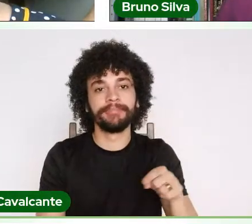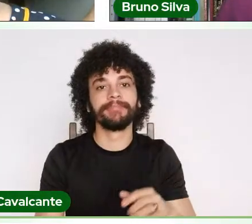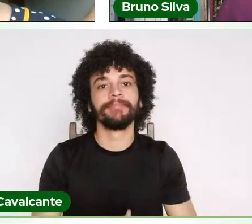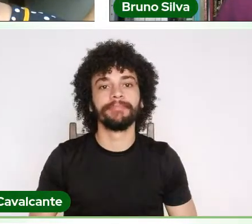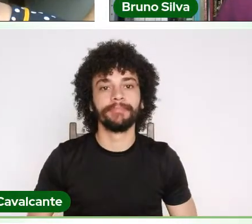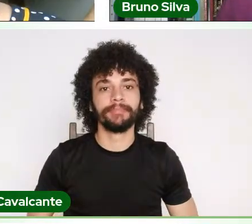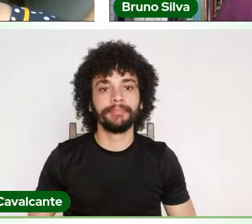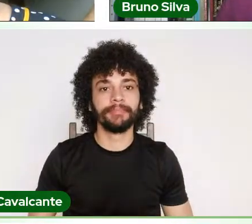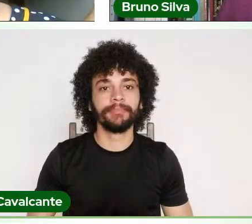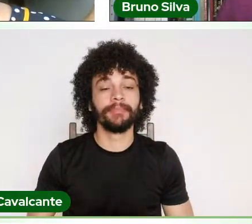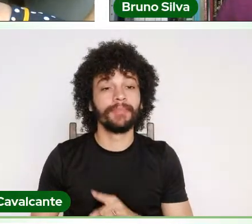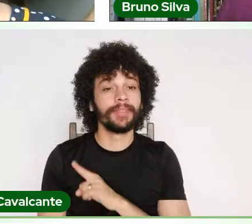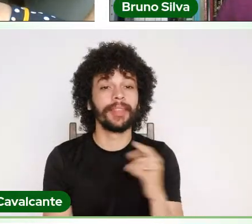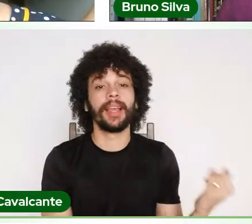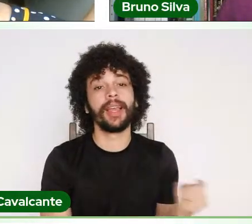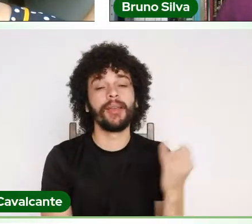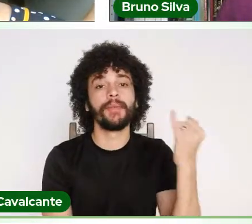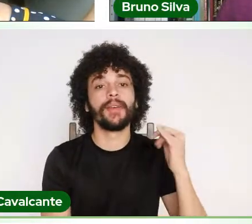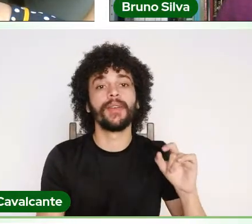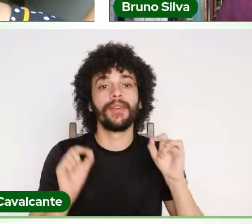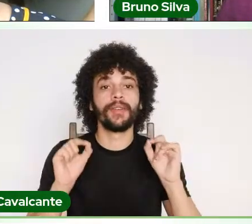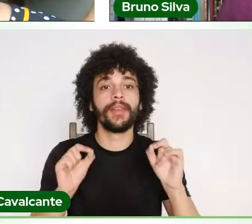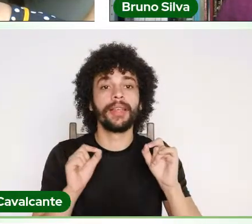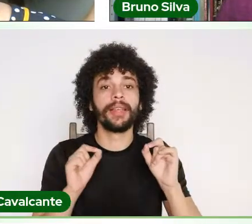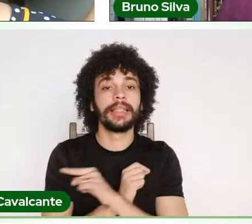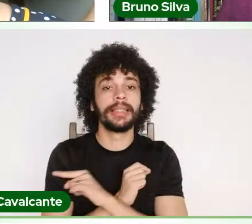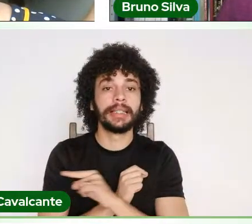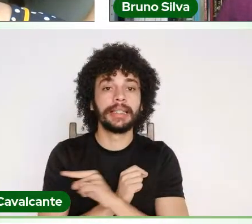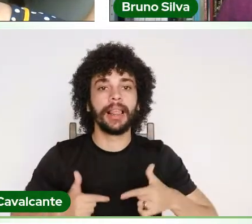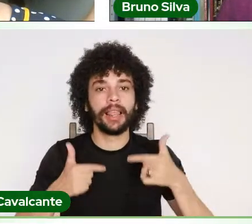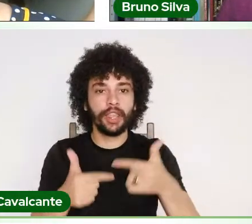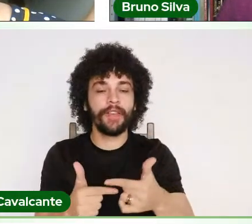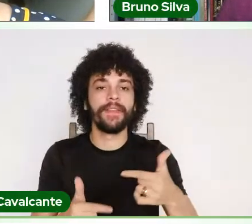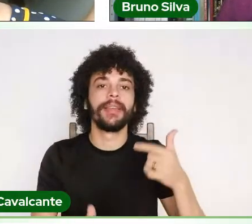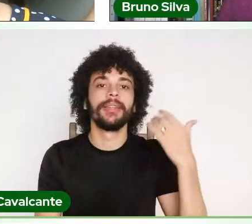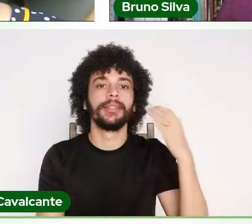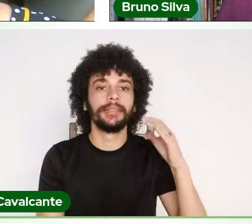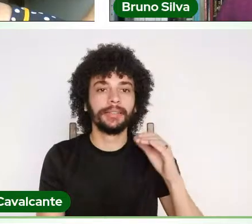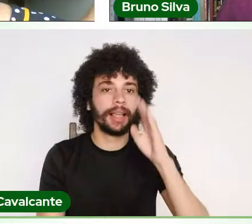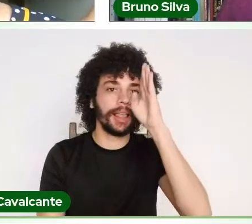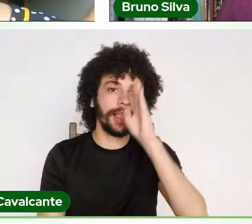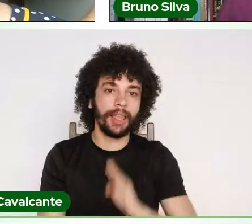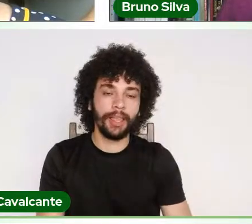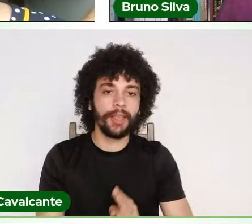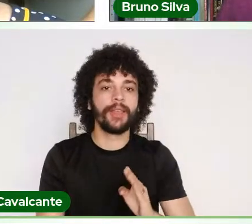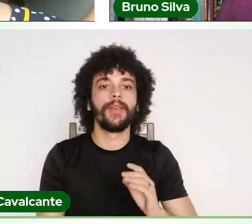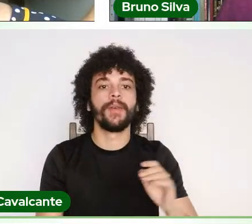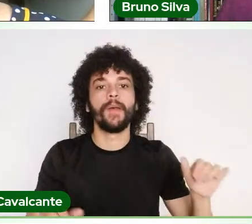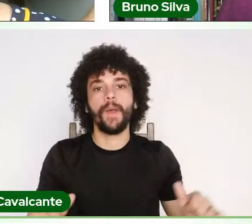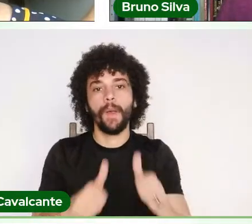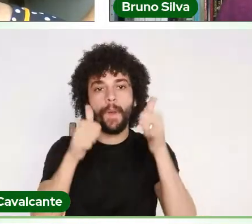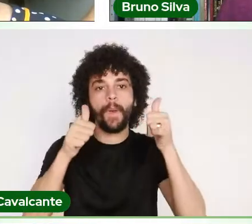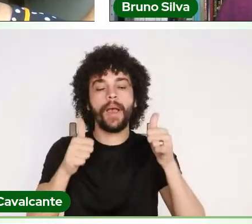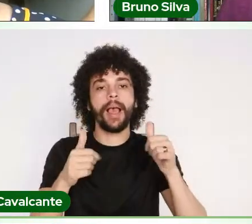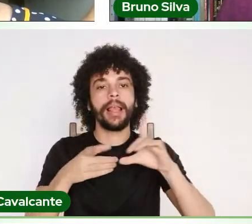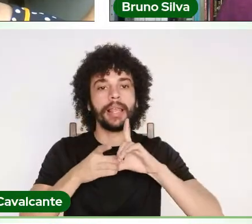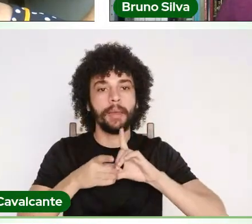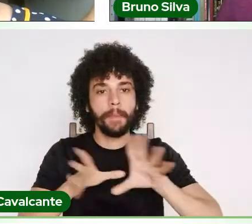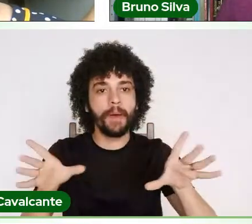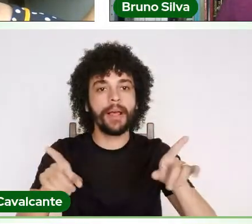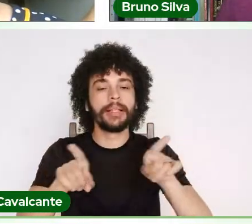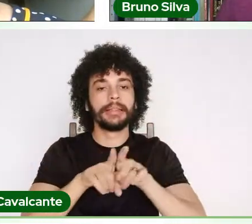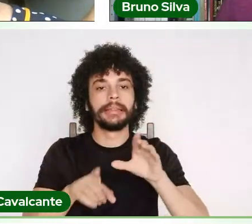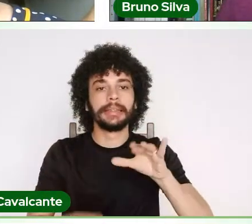é de fundamental importância que eles defendam sempre o ensino público gratuito, de qualidade, a democracia, a cidadania,